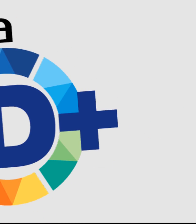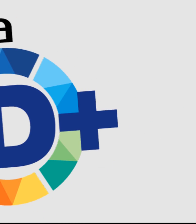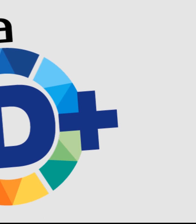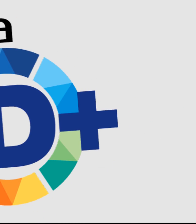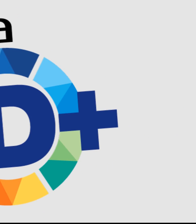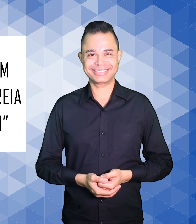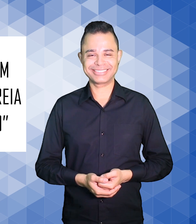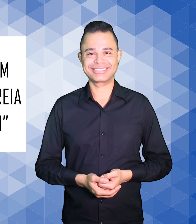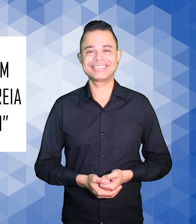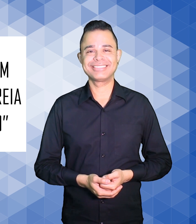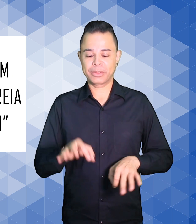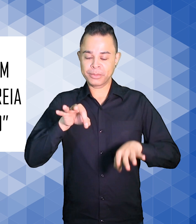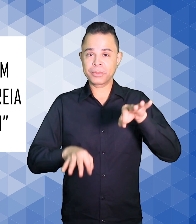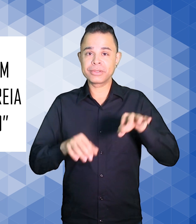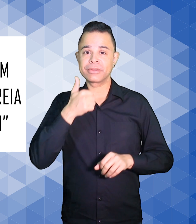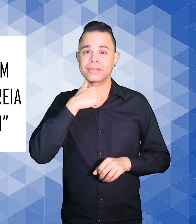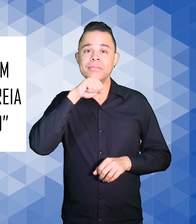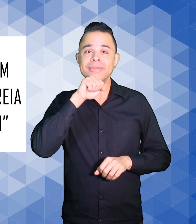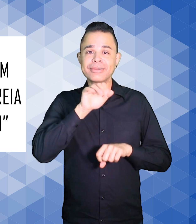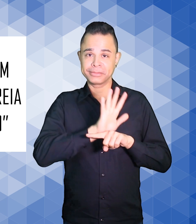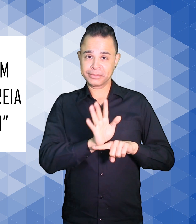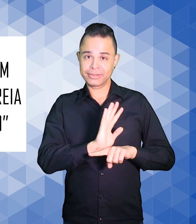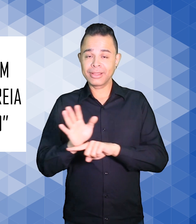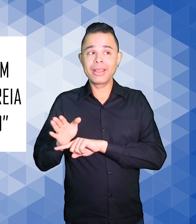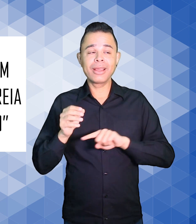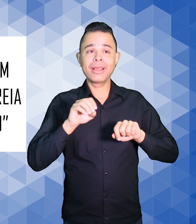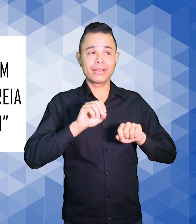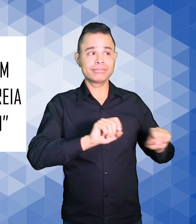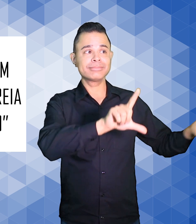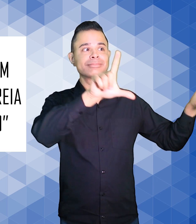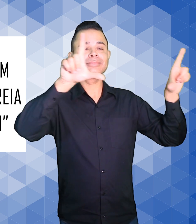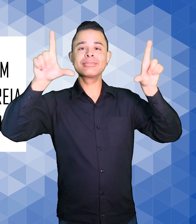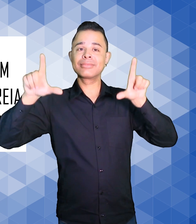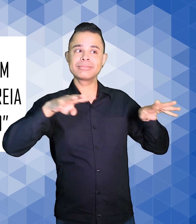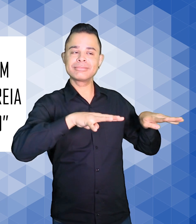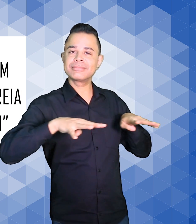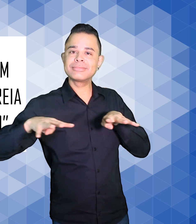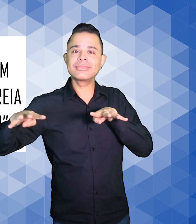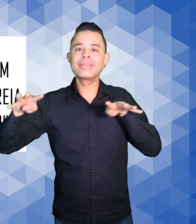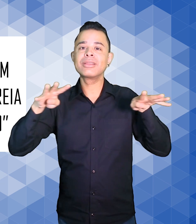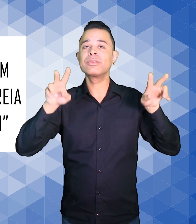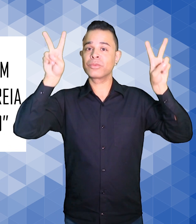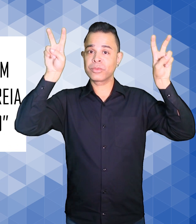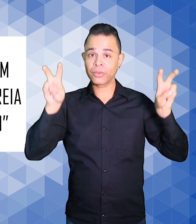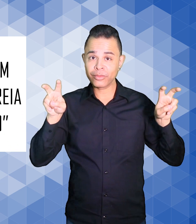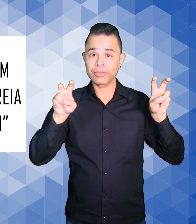O Cine Materna exibiu com exclusividade a pré-estreia do filme O Filho